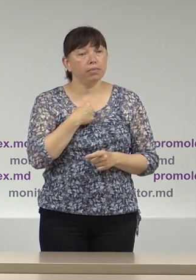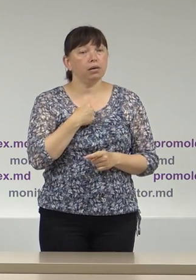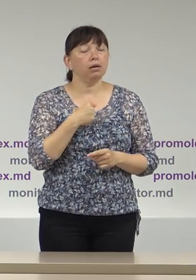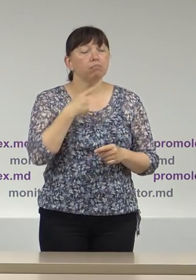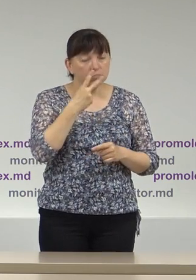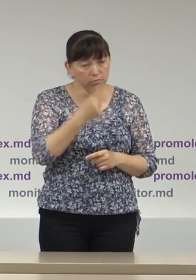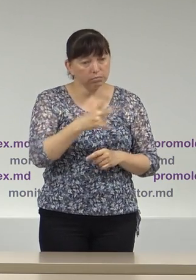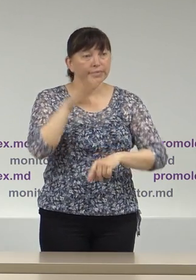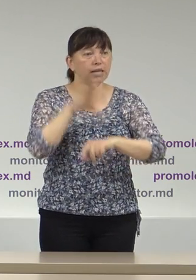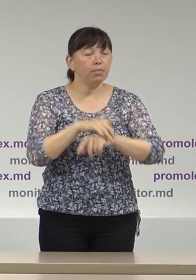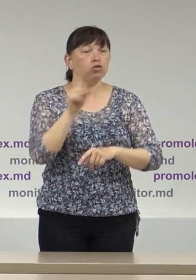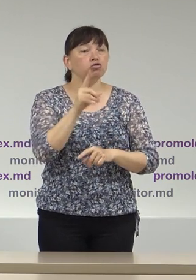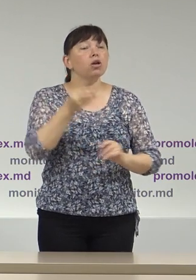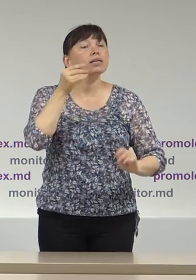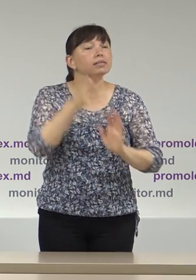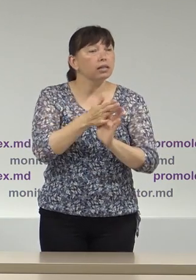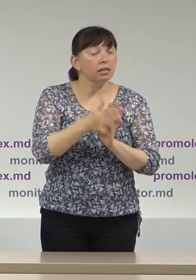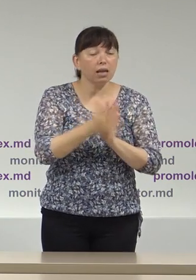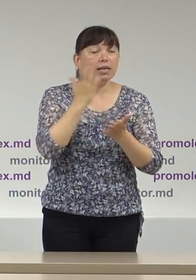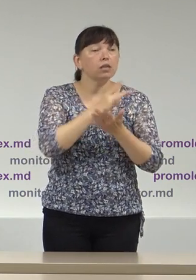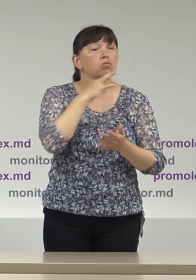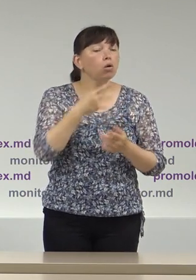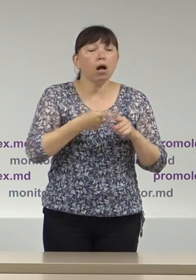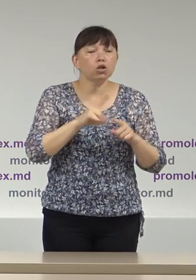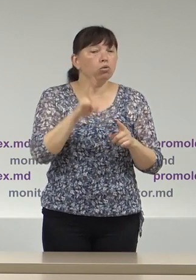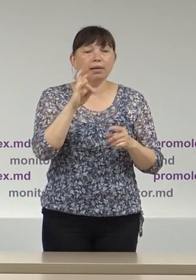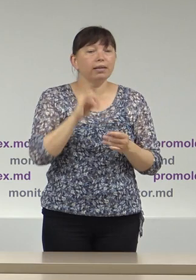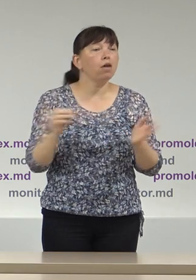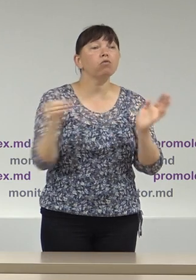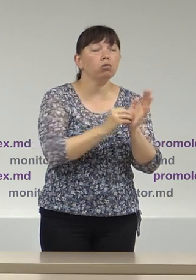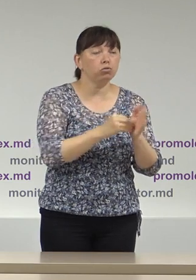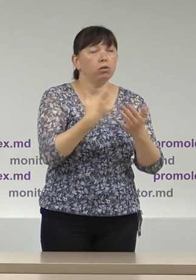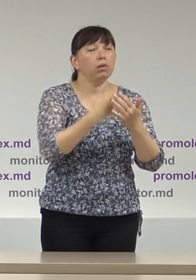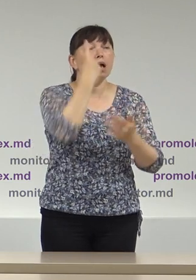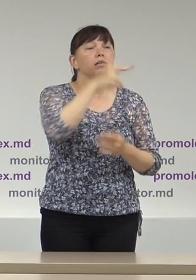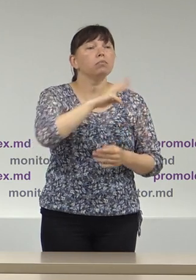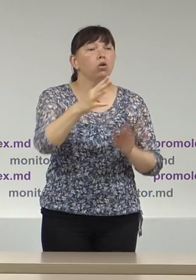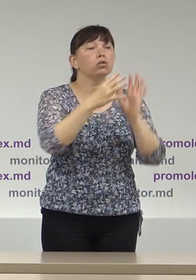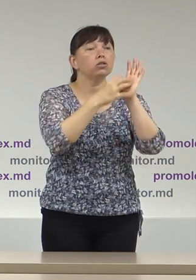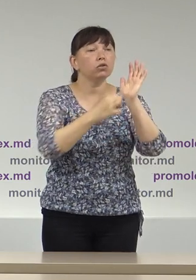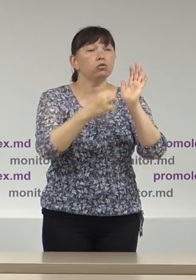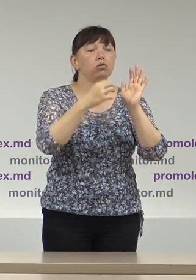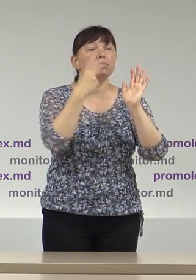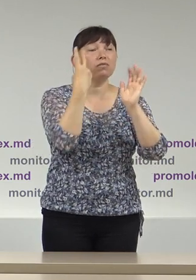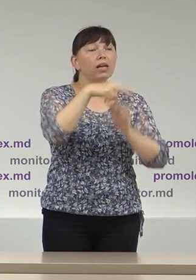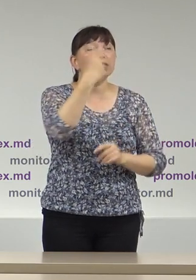constatat cheltuieli neraportate de cel puțin 1.922